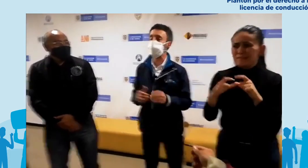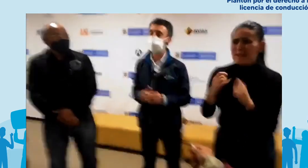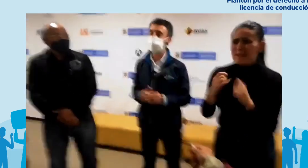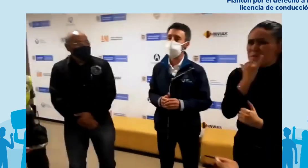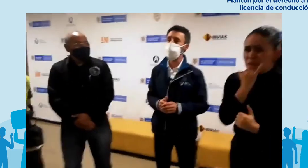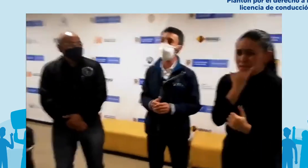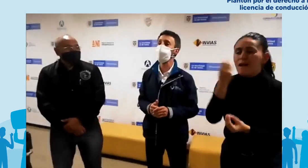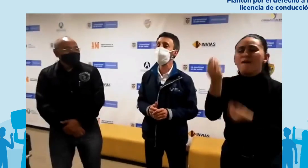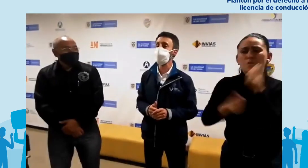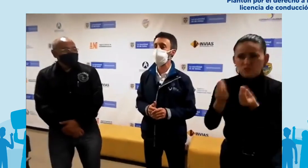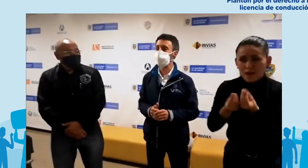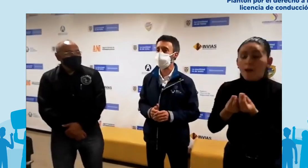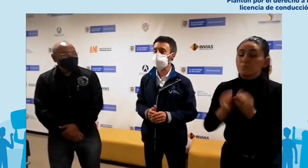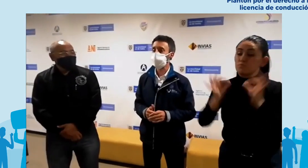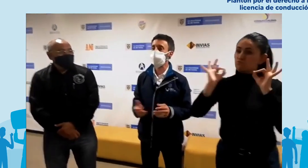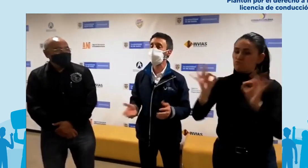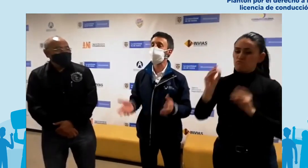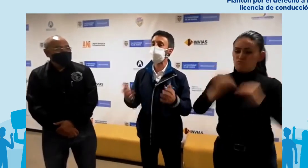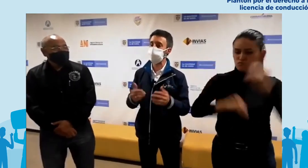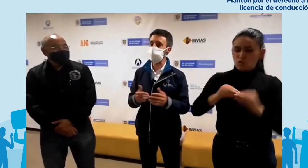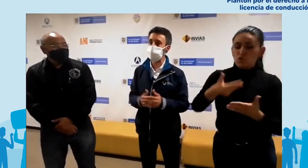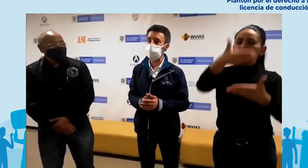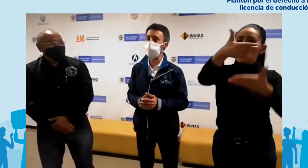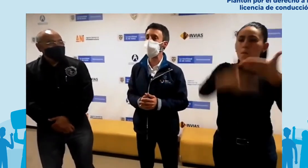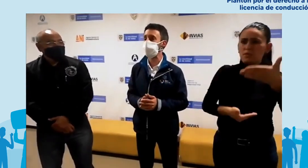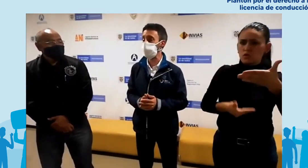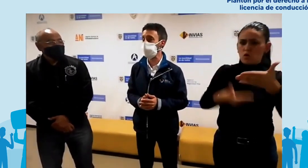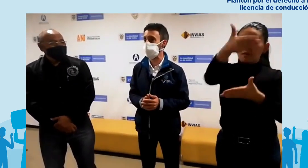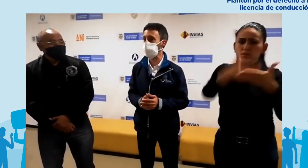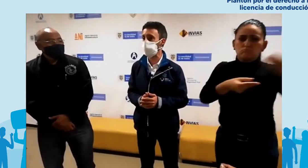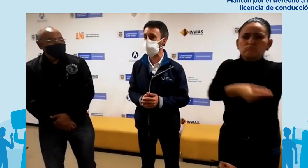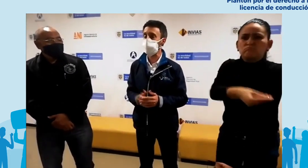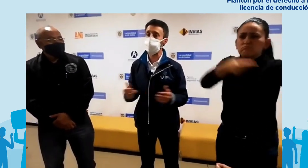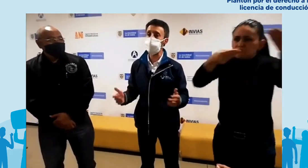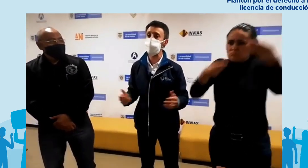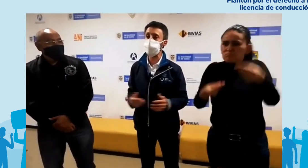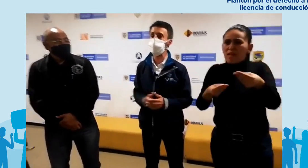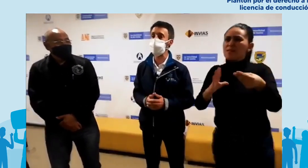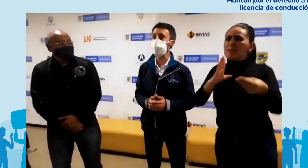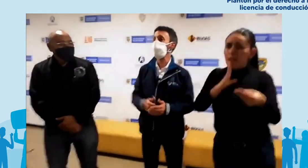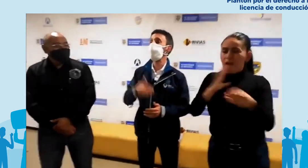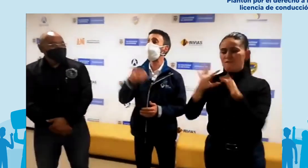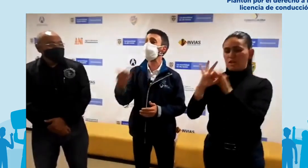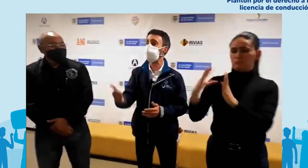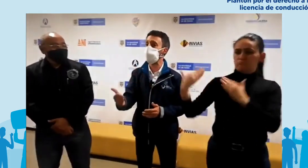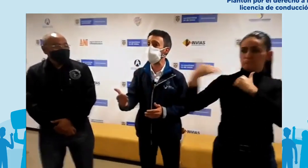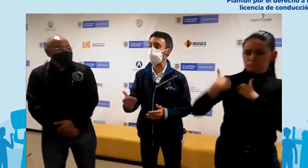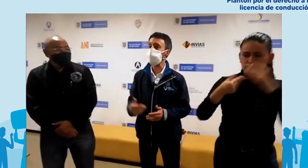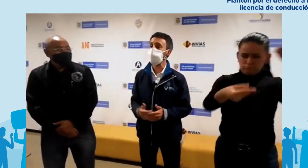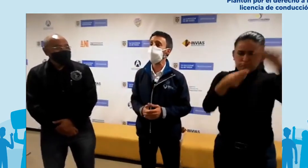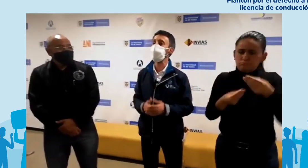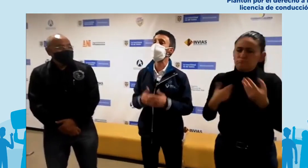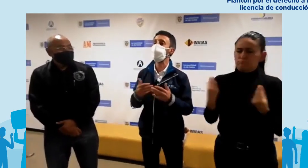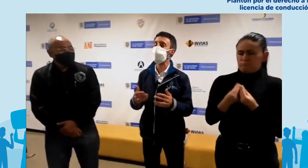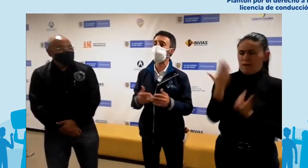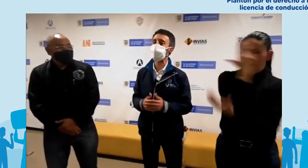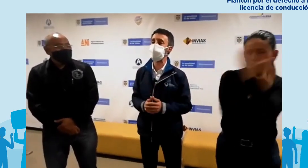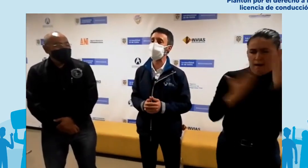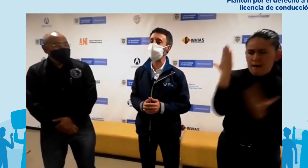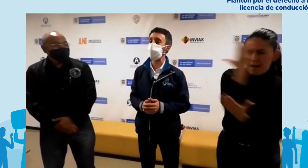en un documento que nos hará llegar al Ministerio del Transporte la federación para su análisis y poder realizar un